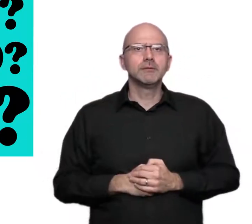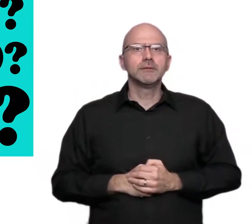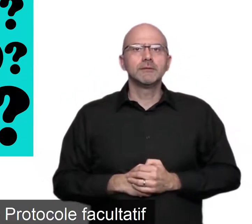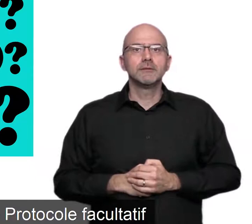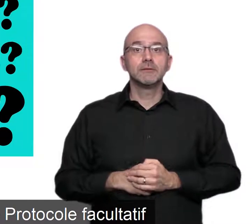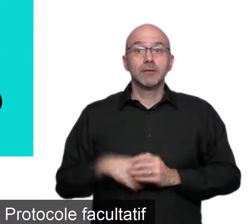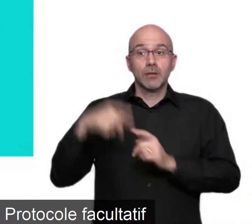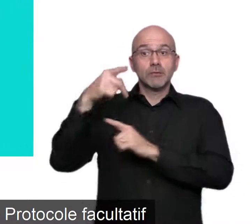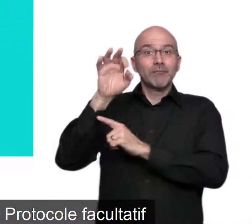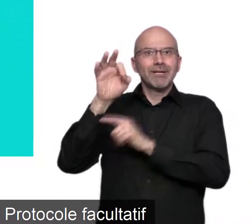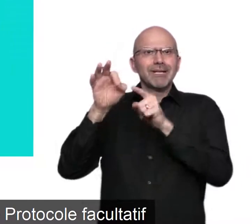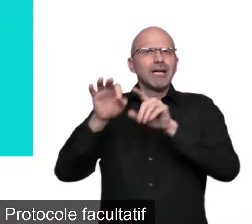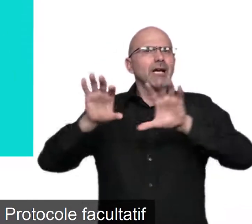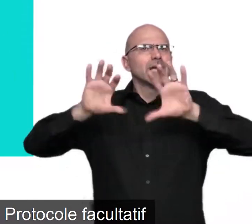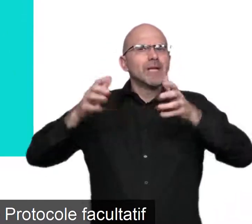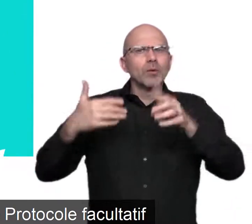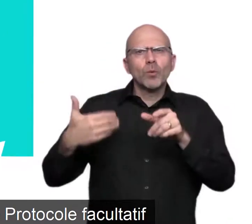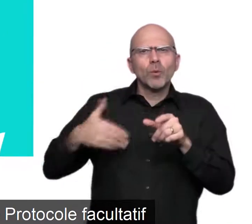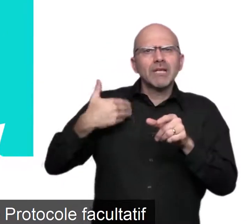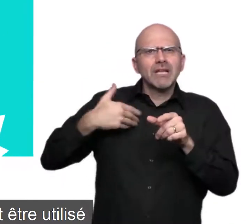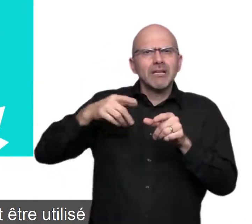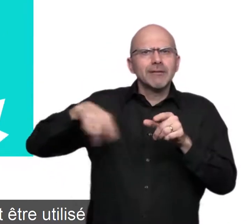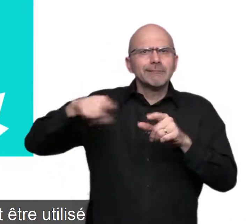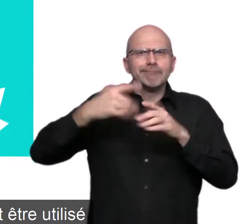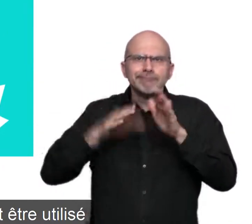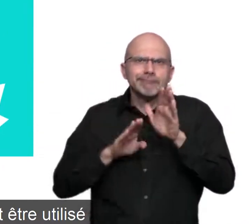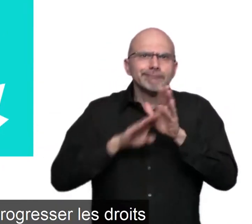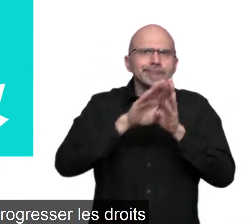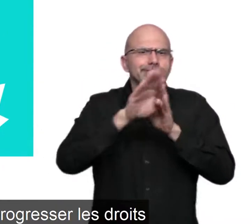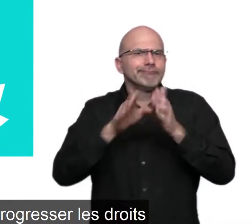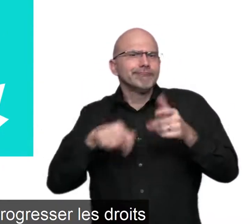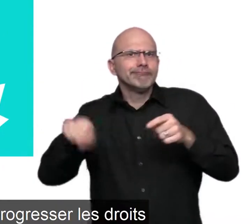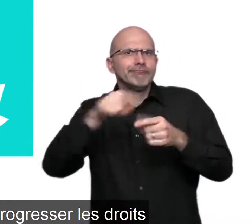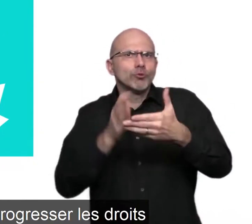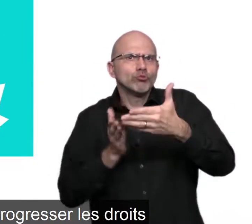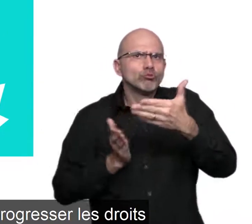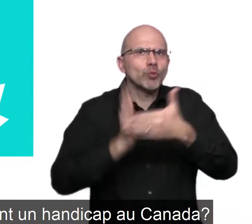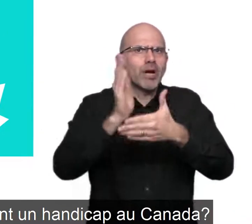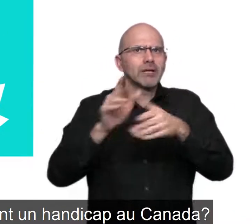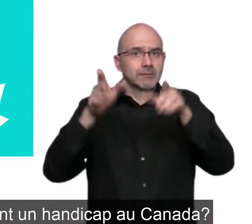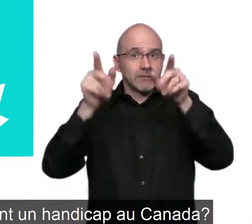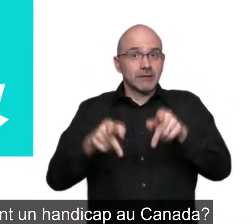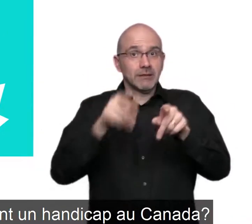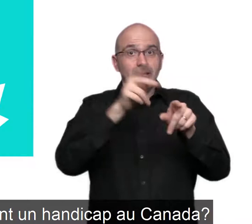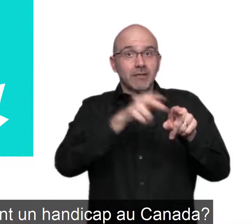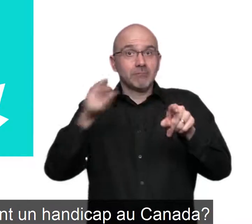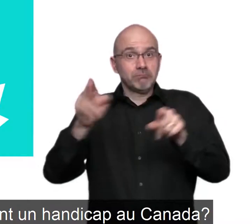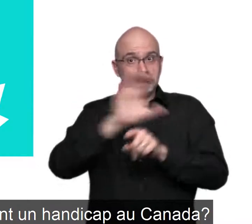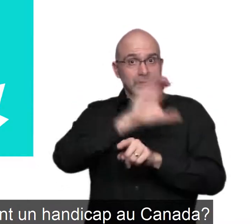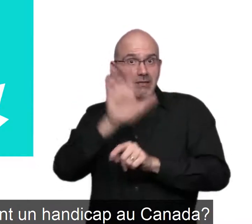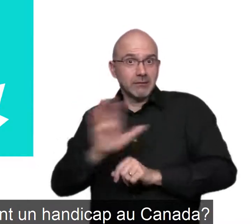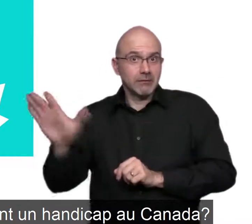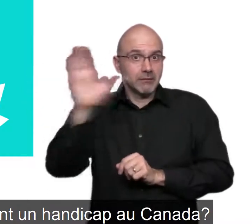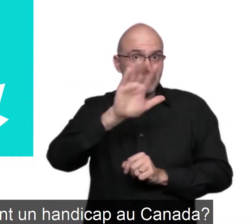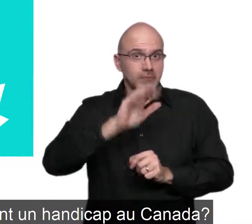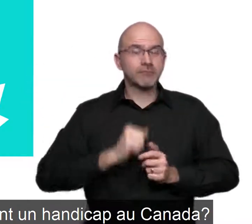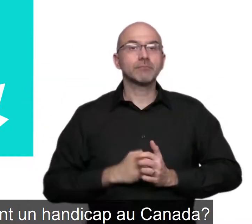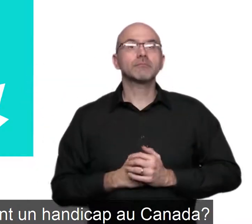Comment le protocole facultatif peut être utilisé pour faire progresser les droits des personnes ayant un handicap au Canada?